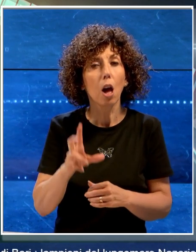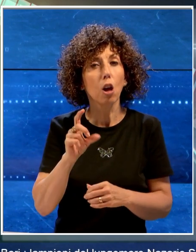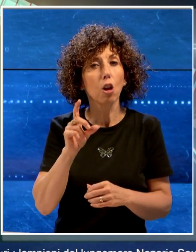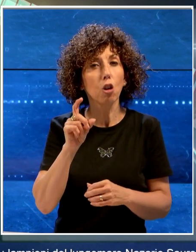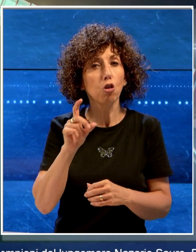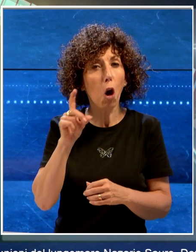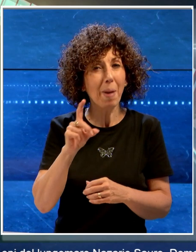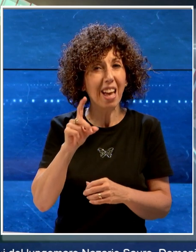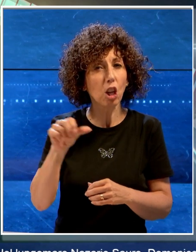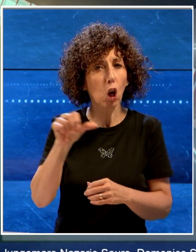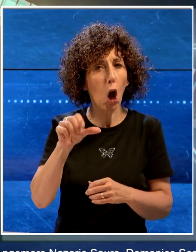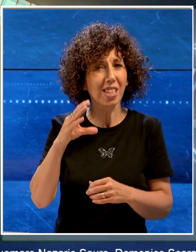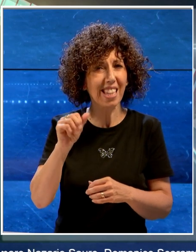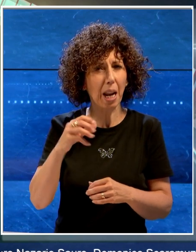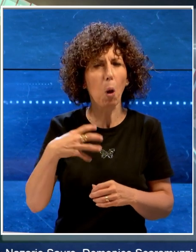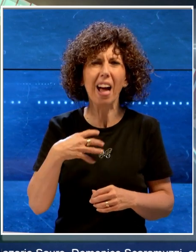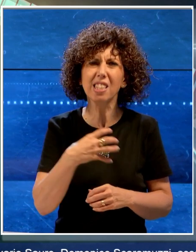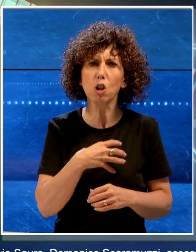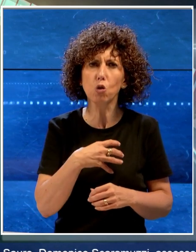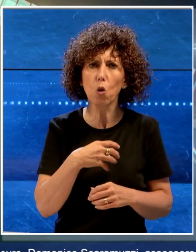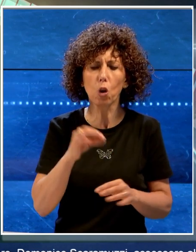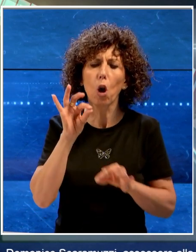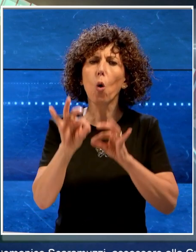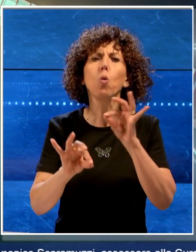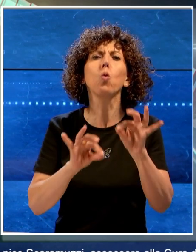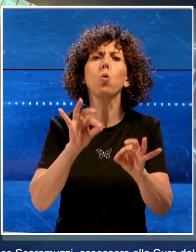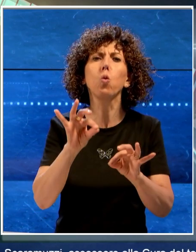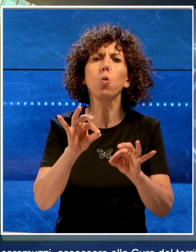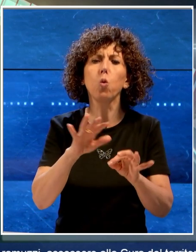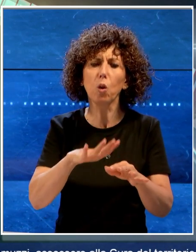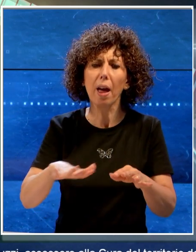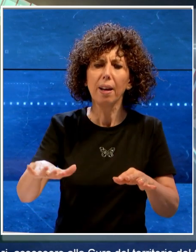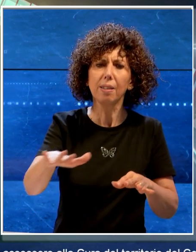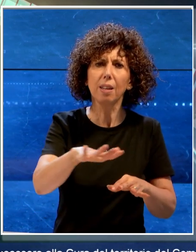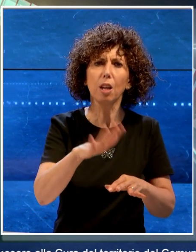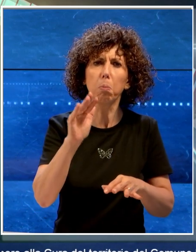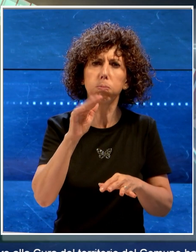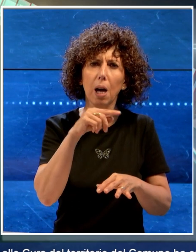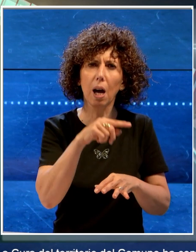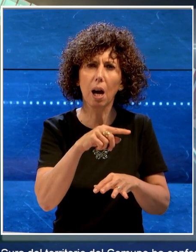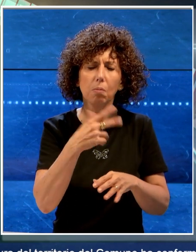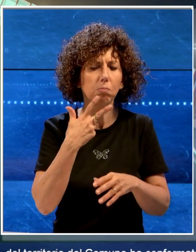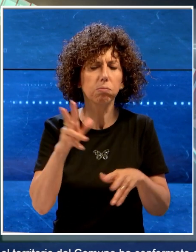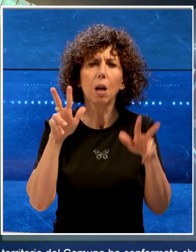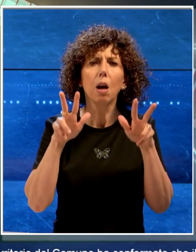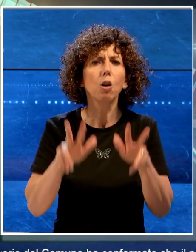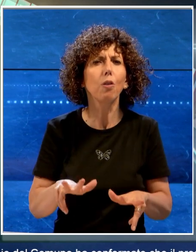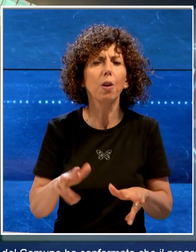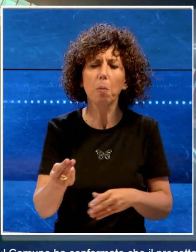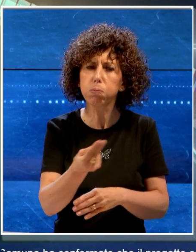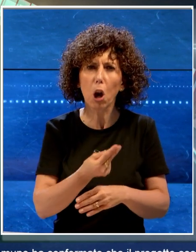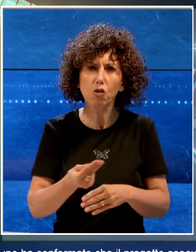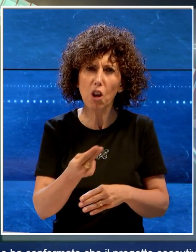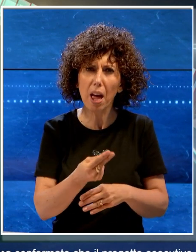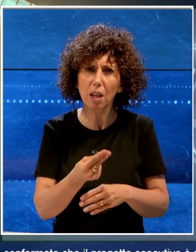Domenico Scaramuzzi, assessore alla cura del territorio del Comune di Bari, ha confermato che il progetto